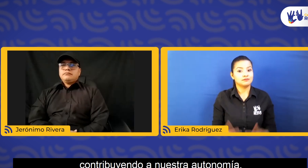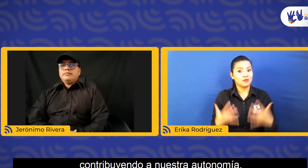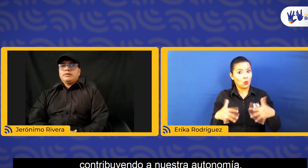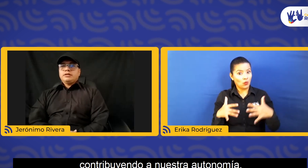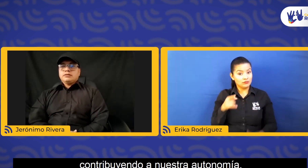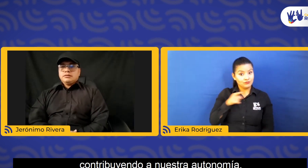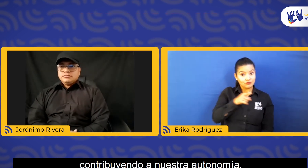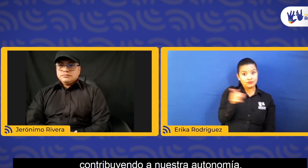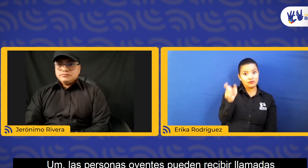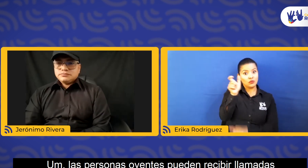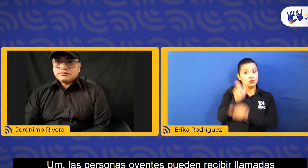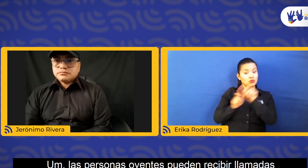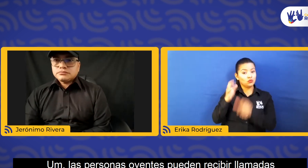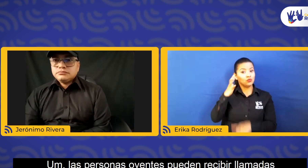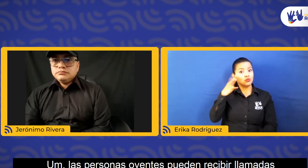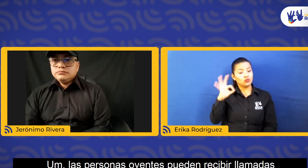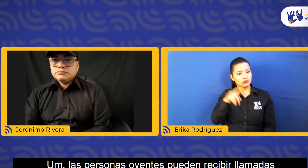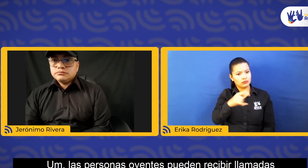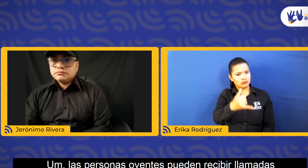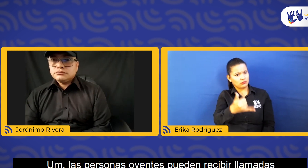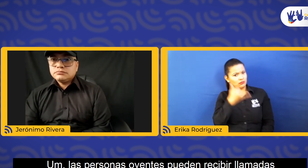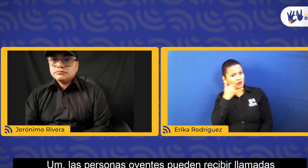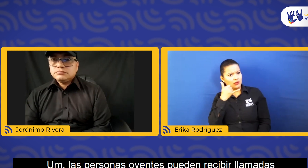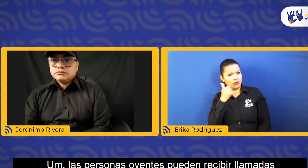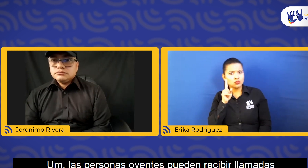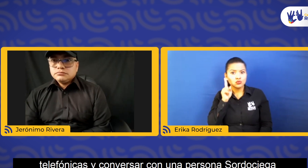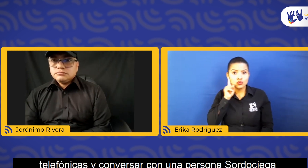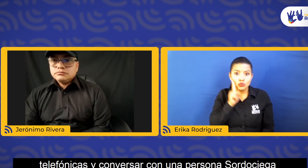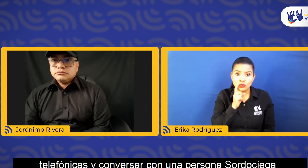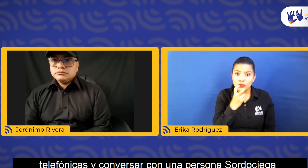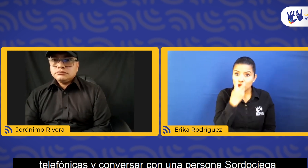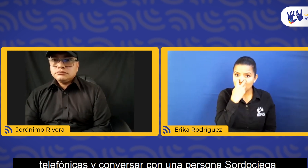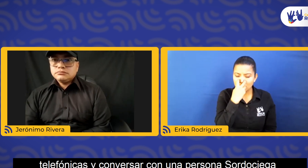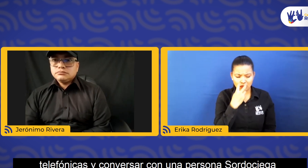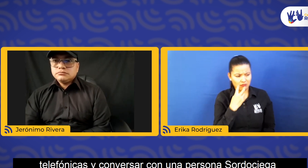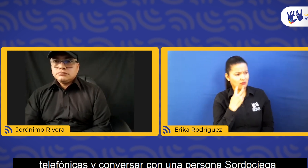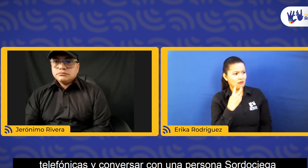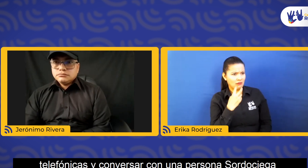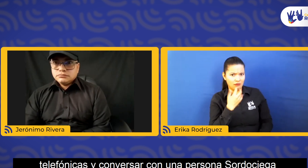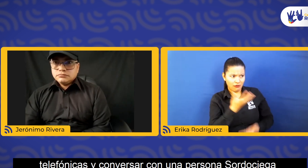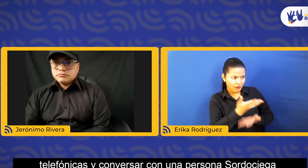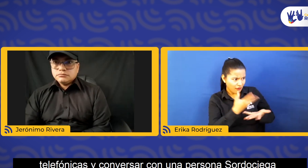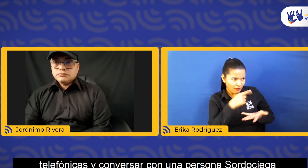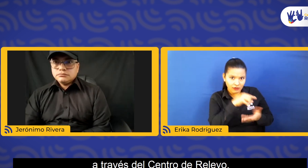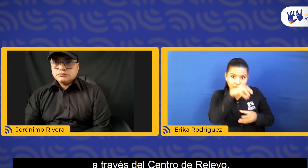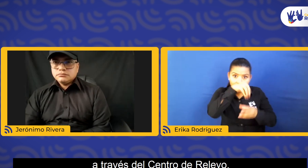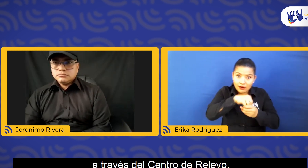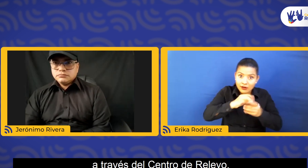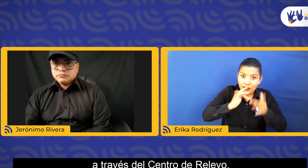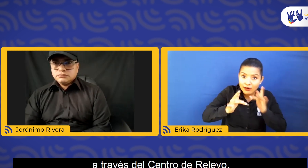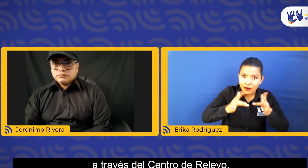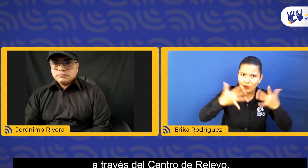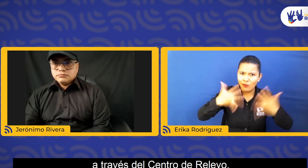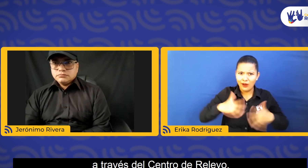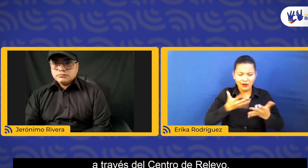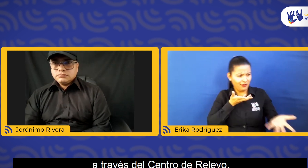a nuestra autonomía. Las personas oyentes pueden recibir llamadas telefónicas y conversar con una persona sordociega a través del